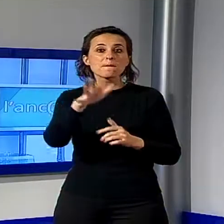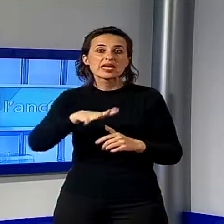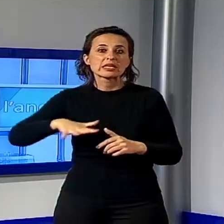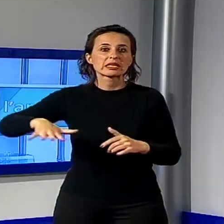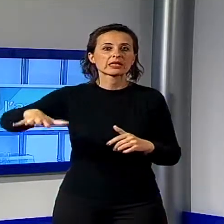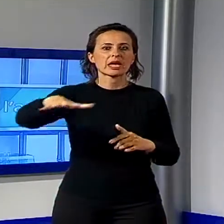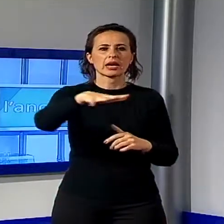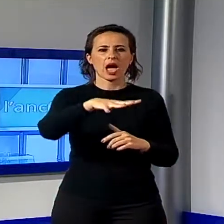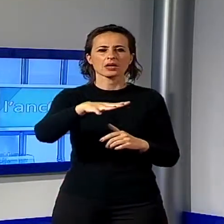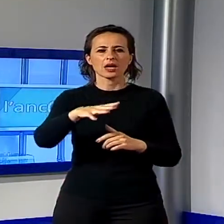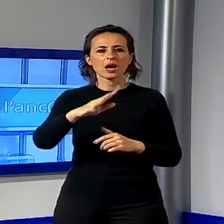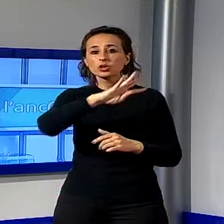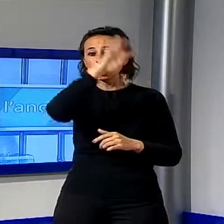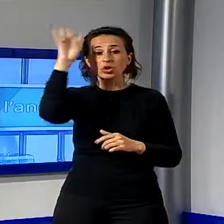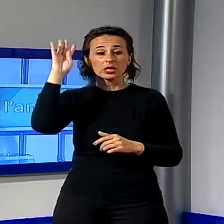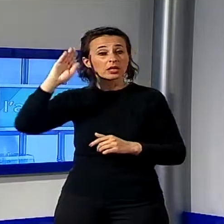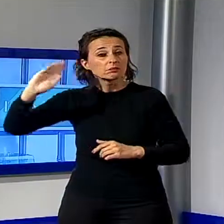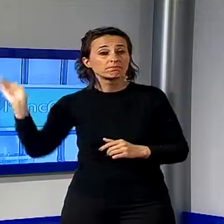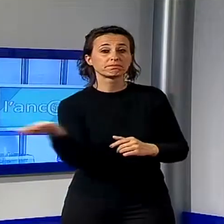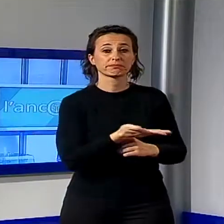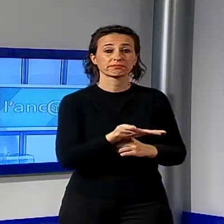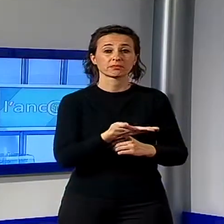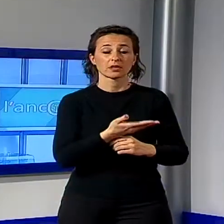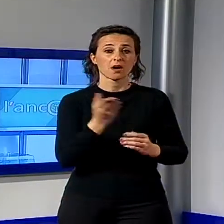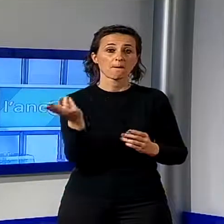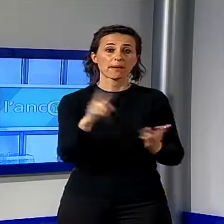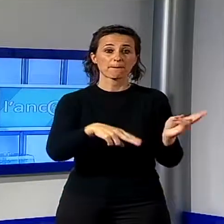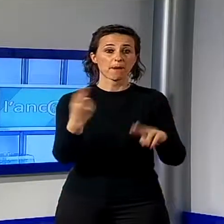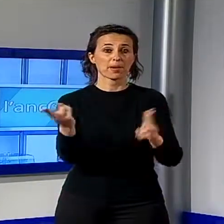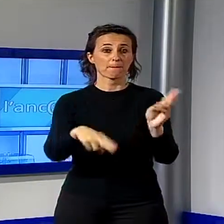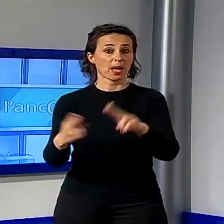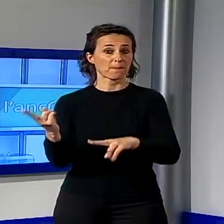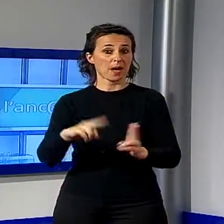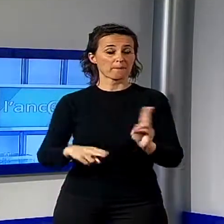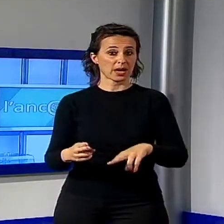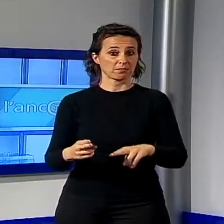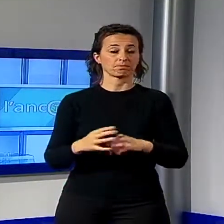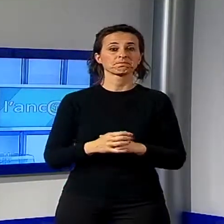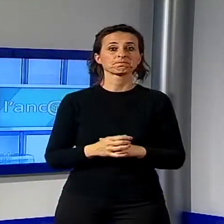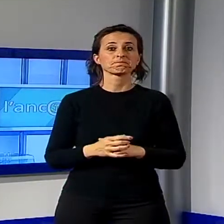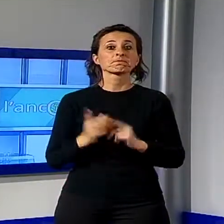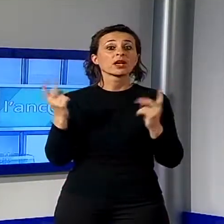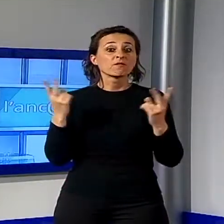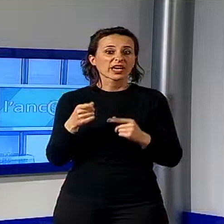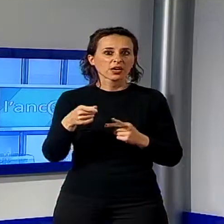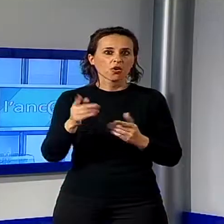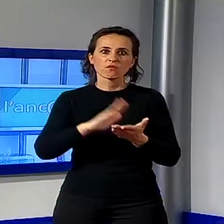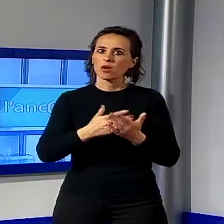Migliarina, che va da Torre del Lago all'ingresso dell'autostrada. E questo è soltanto uno degli ultimi segnali d'allarme rosso